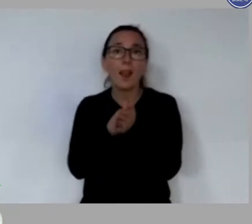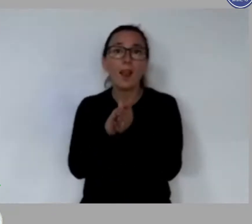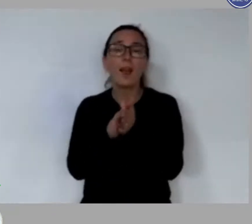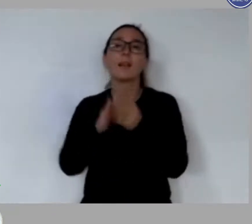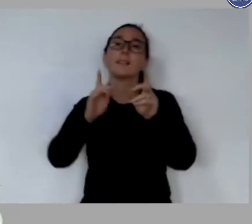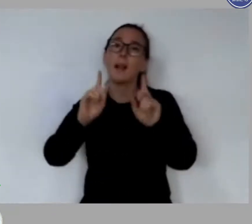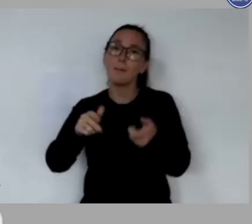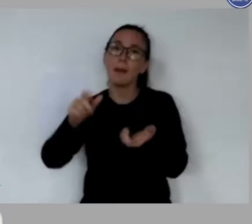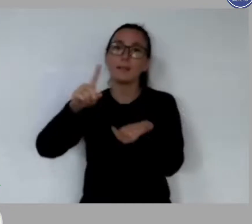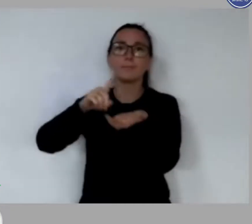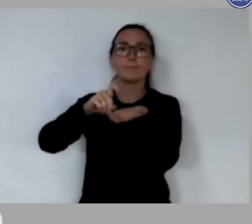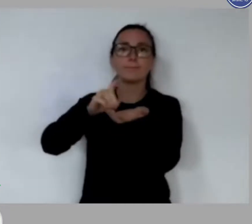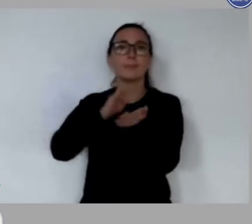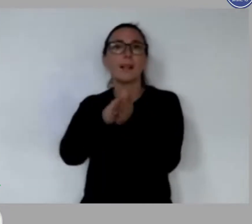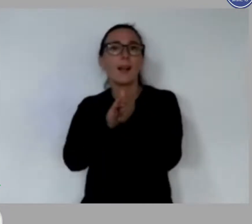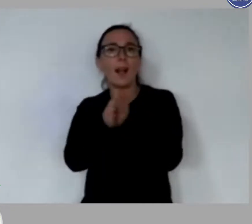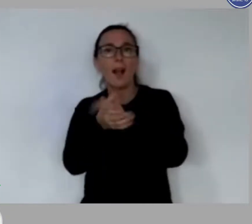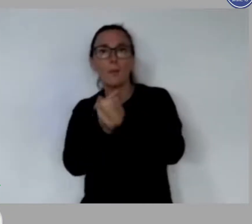alcohol en gel